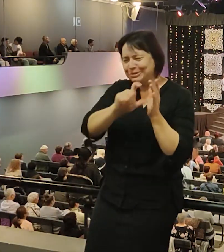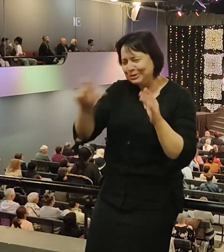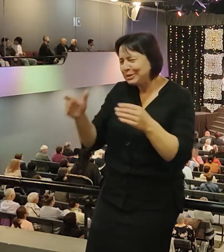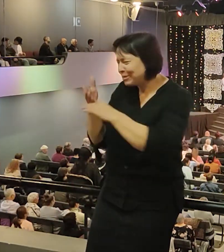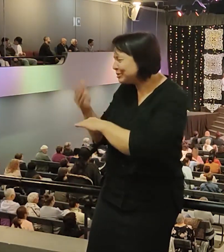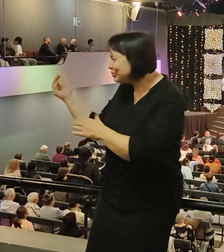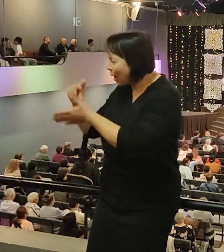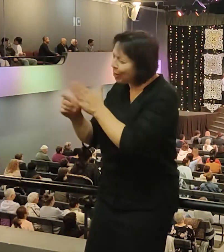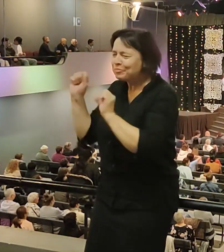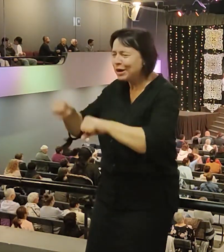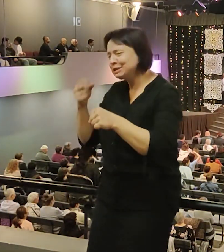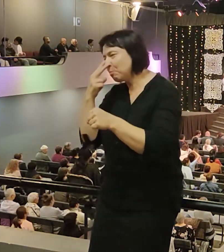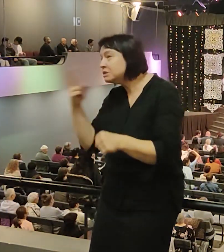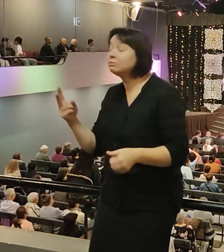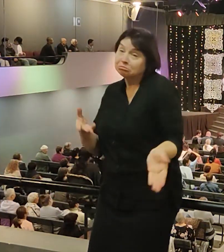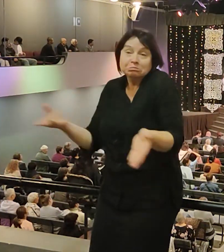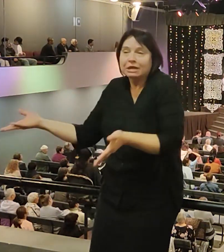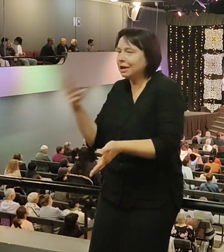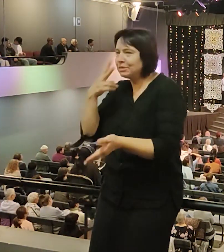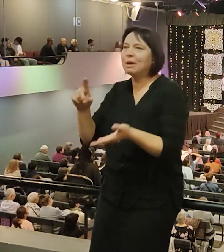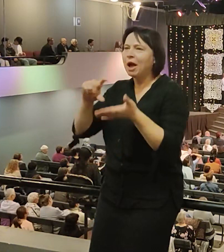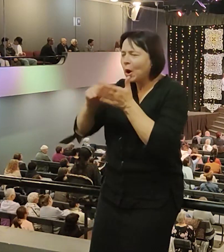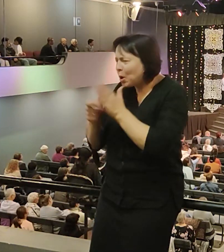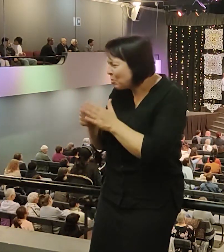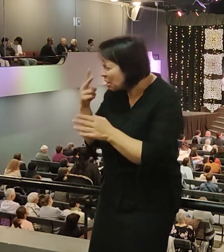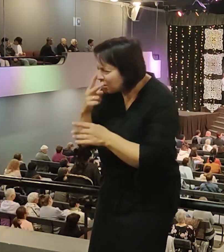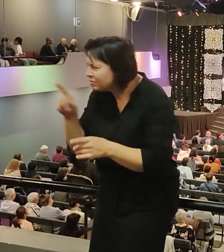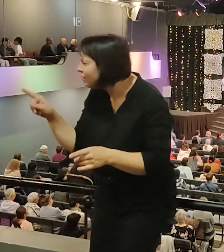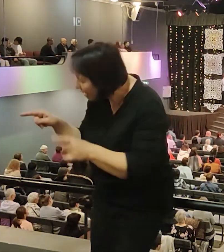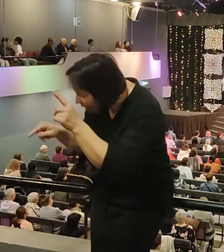Где написано в Писании, что он алгенов в куриные перьях.